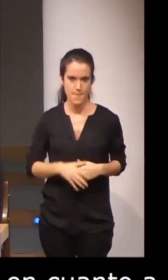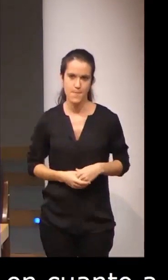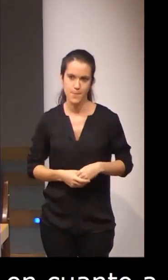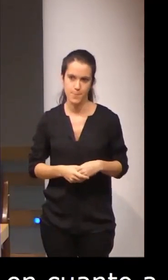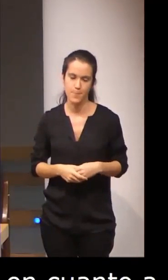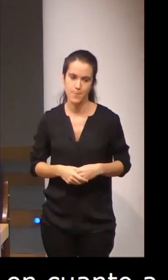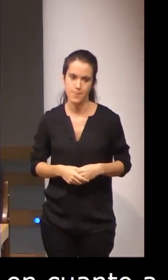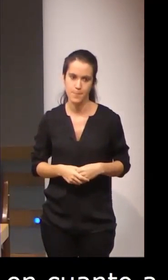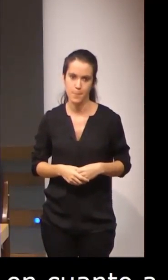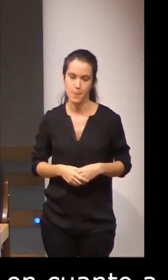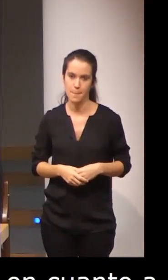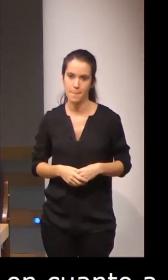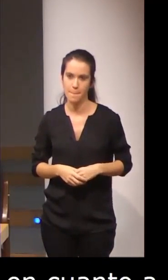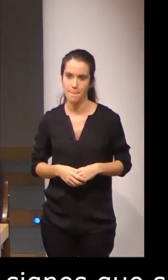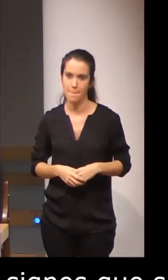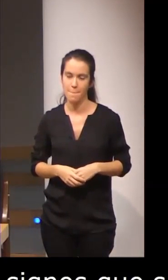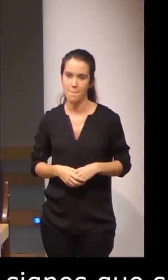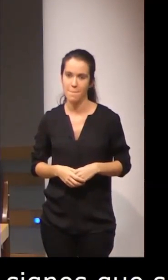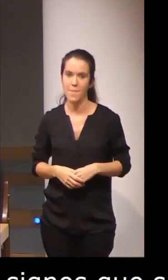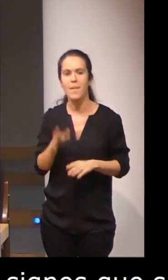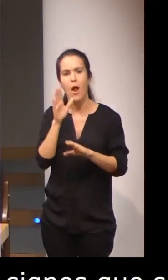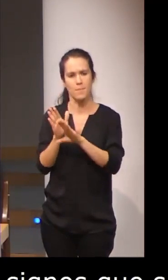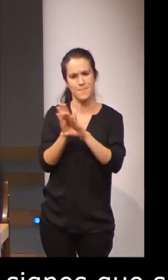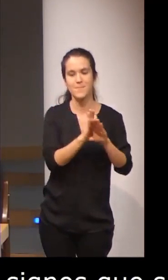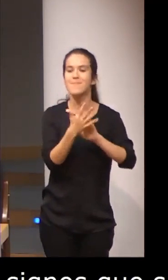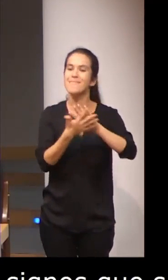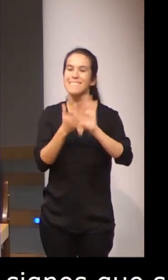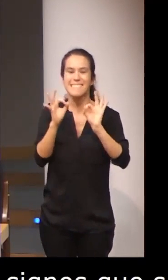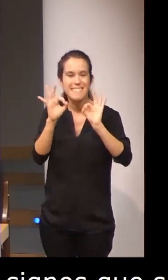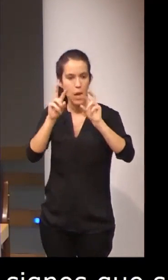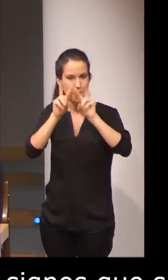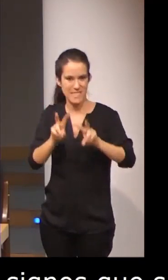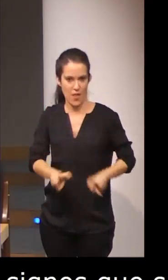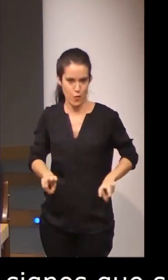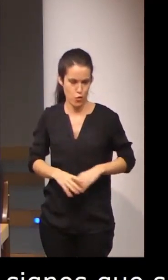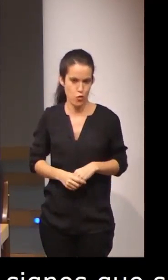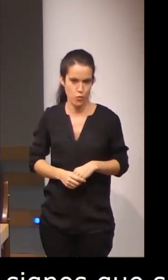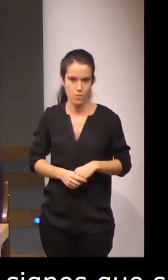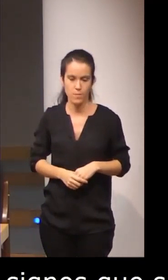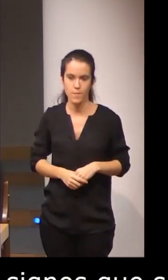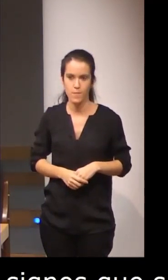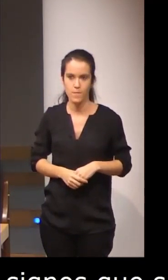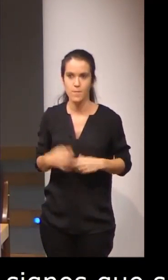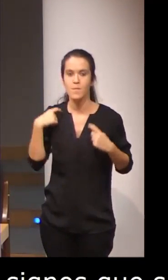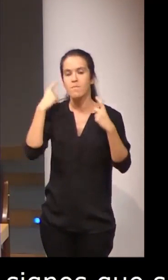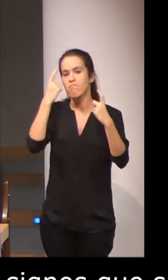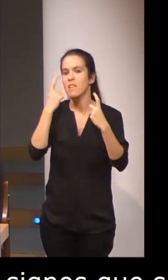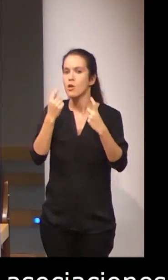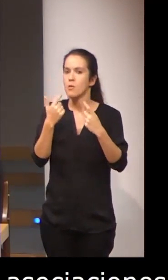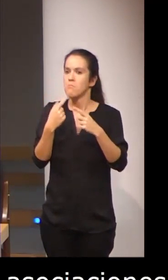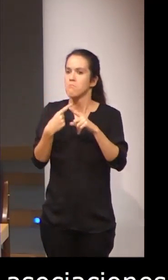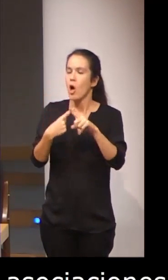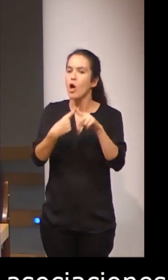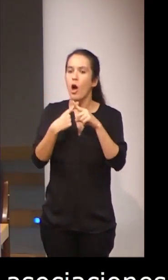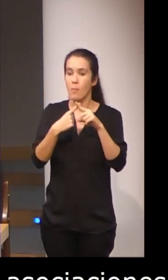Bueno, ya pasando a lo que es la investigación, voy a tratar de compartir todas aquellas